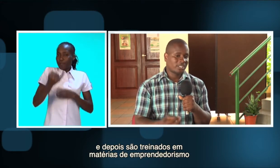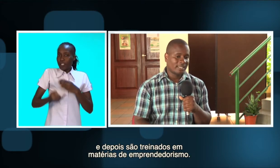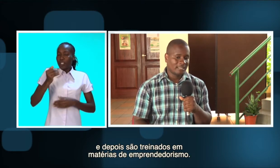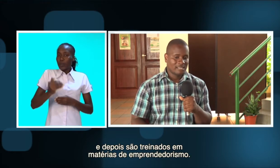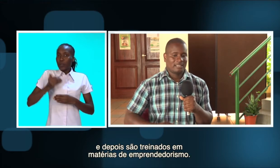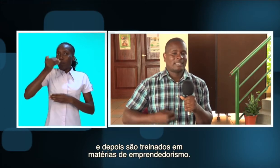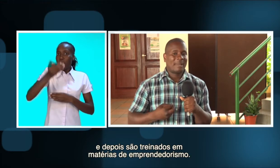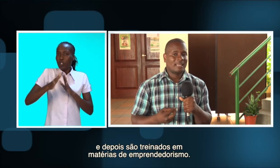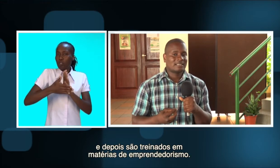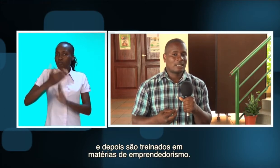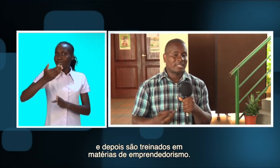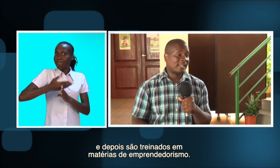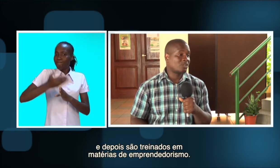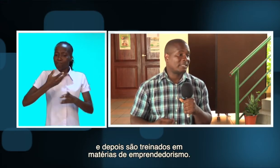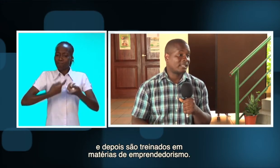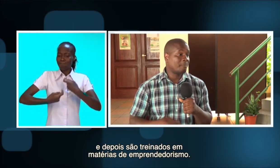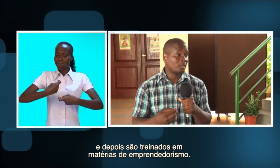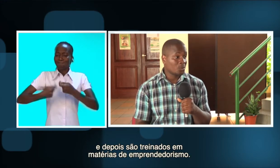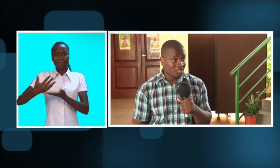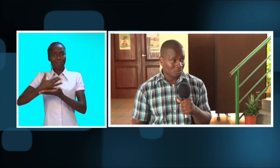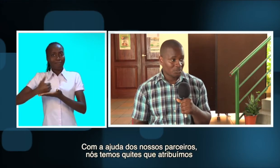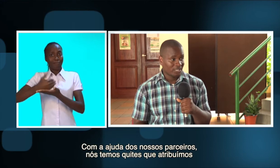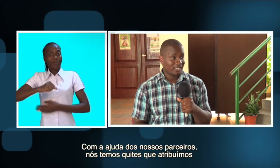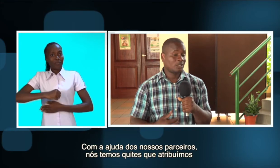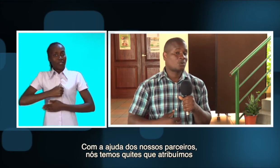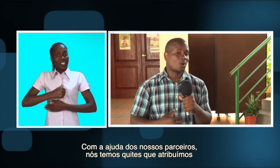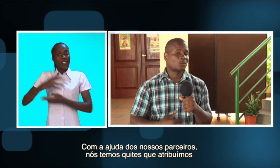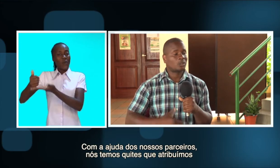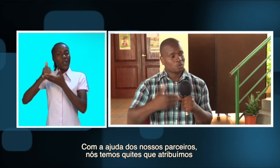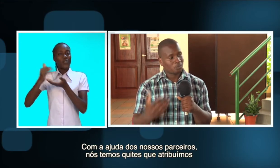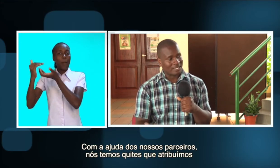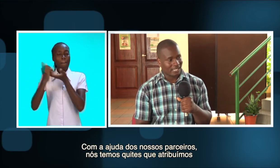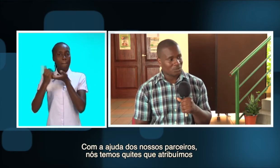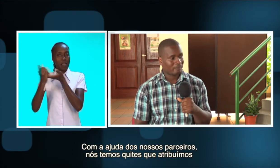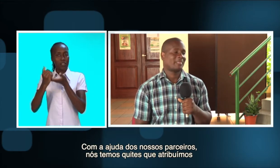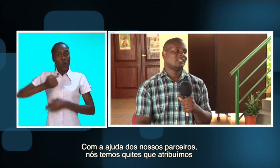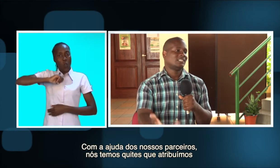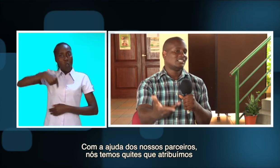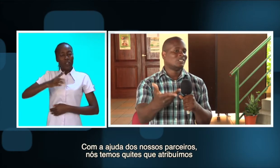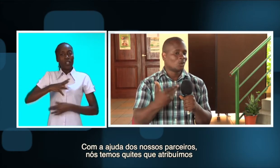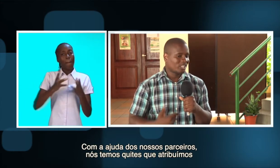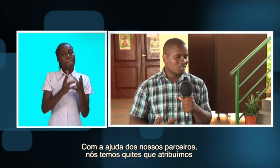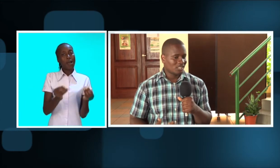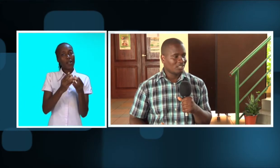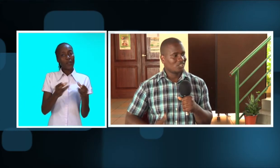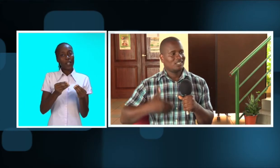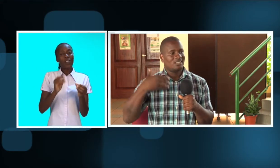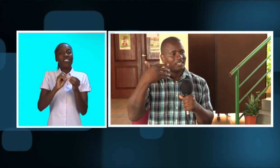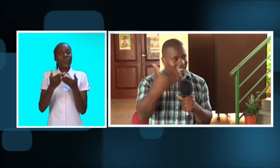daí, também são treinados em matéria de empreendedorismo. E com a ajuda dos nossos parceiros, nós temos kits e